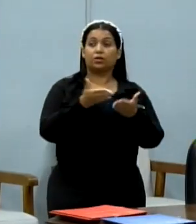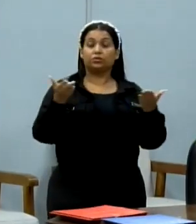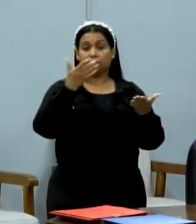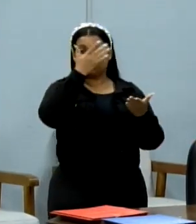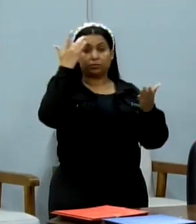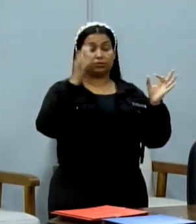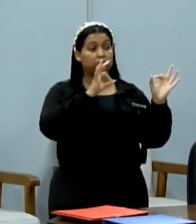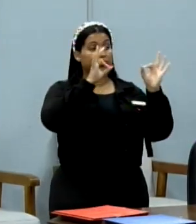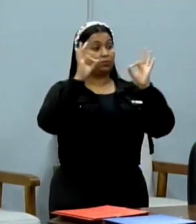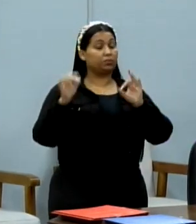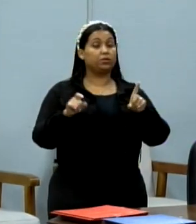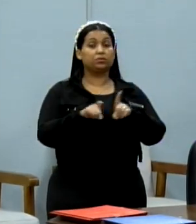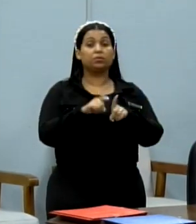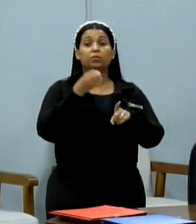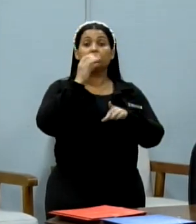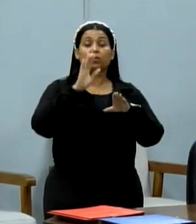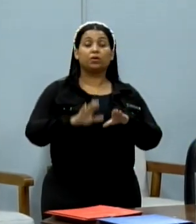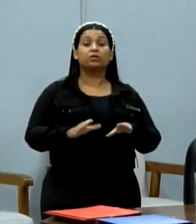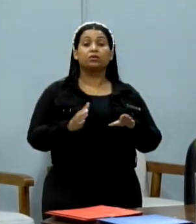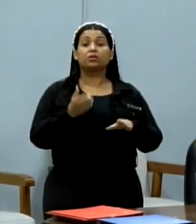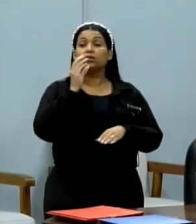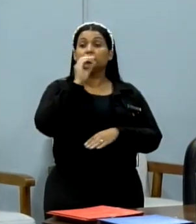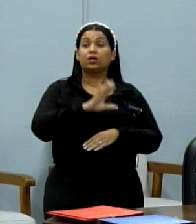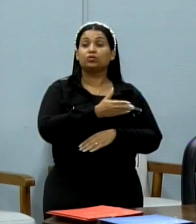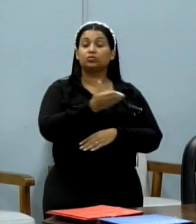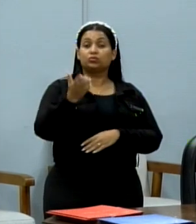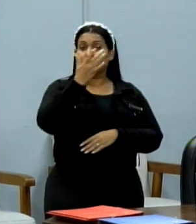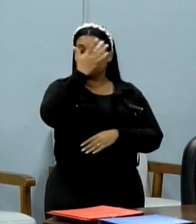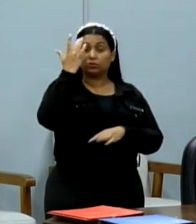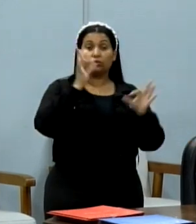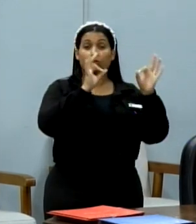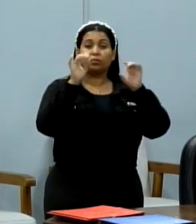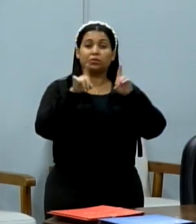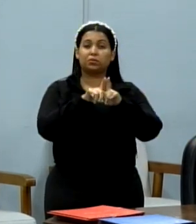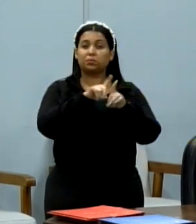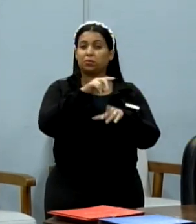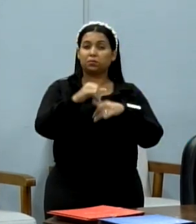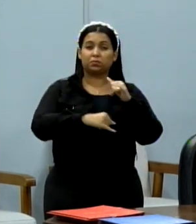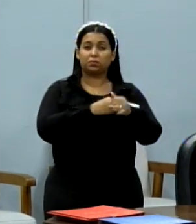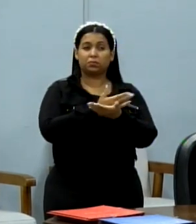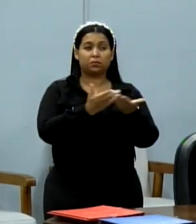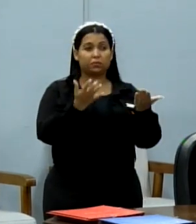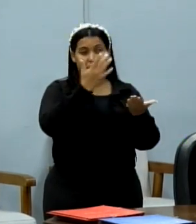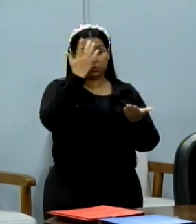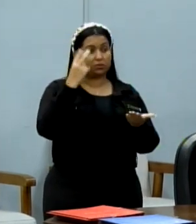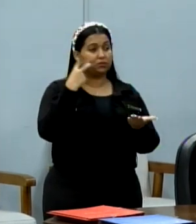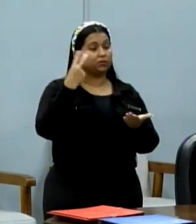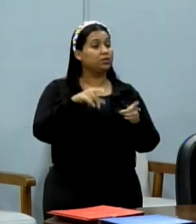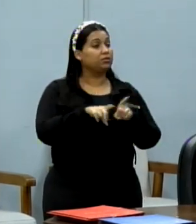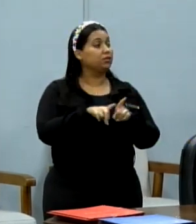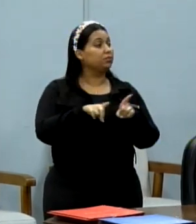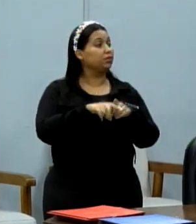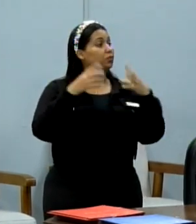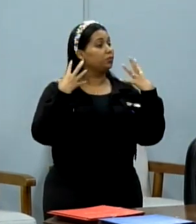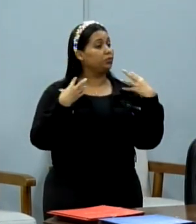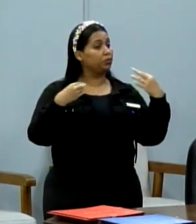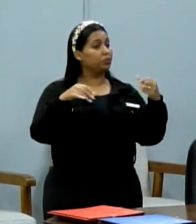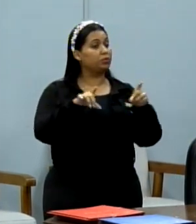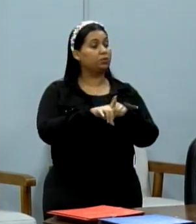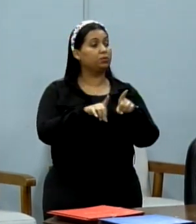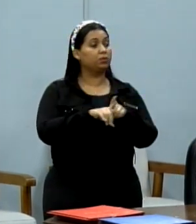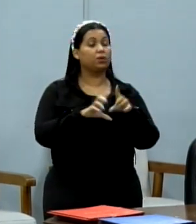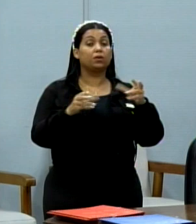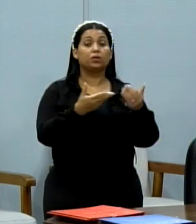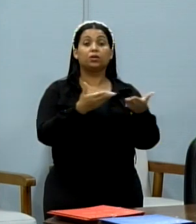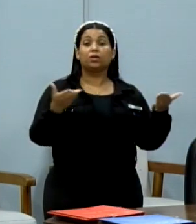todos os ouvintes, internautas que nos acompanham também, aos vereadores, a vereadora Karina também e a